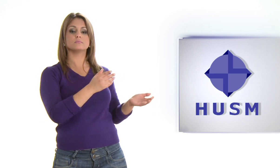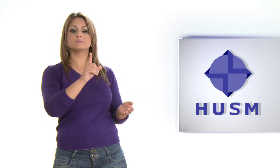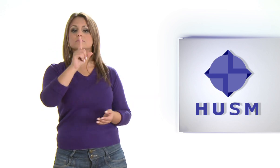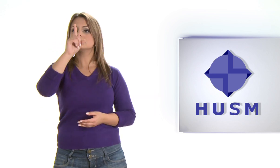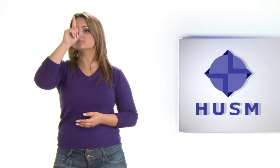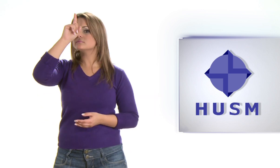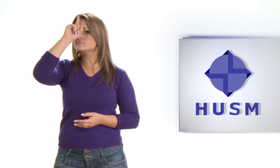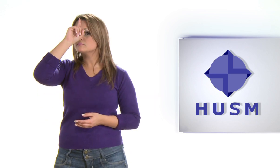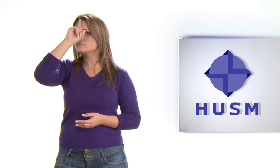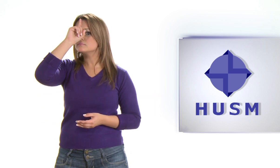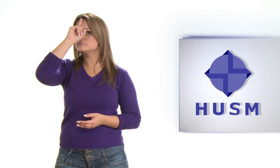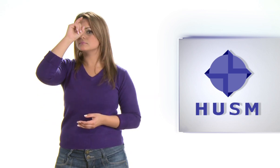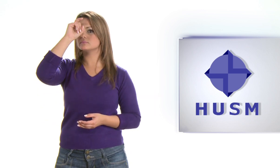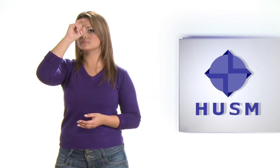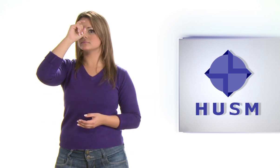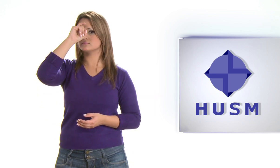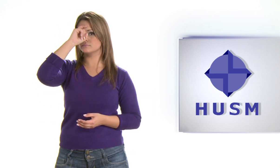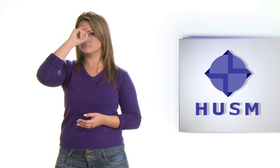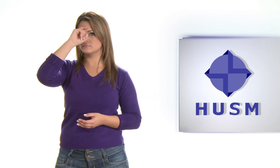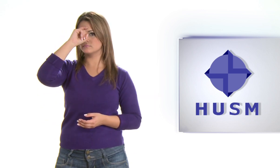Hospital Hospital